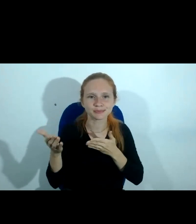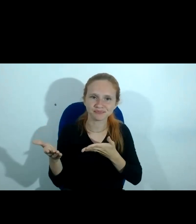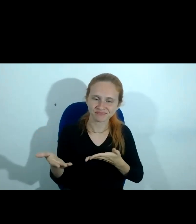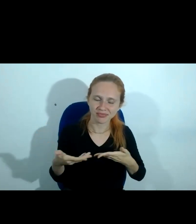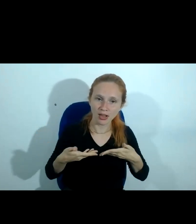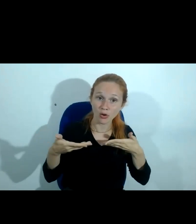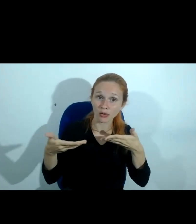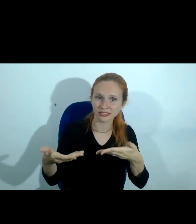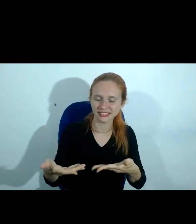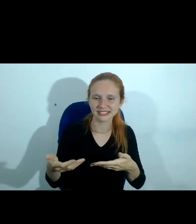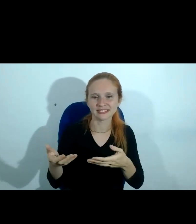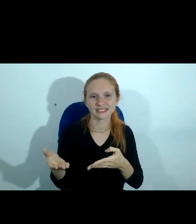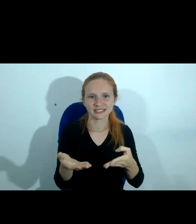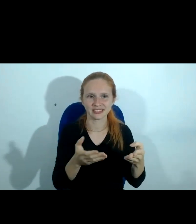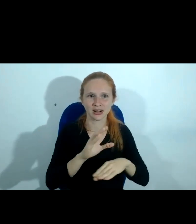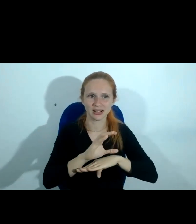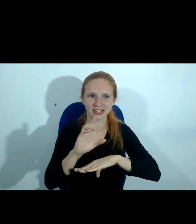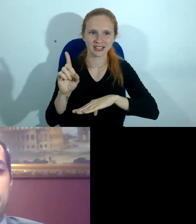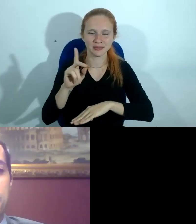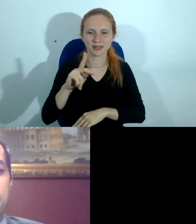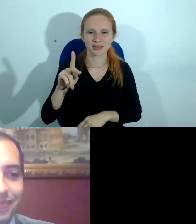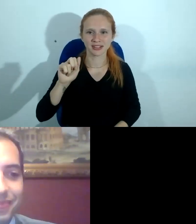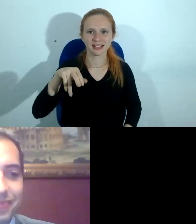e devolvo a palavra então para o nosso coordenador professor Anderson